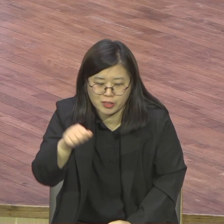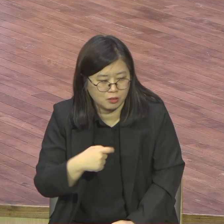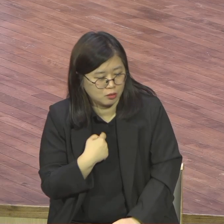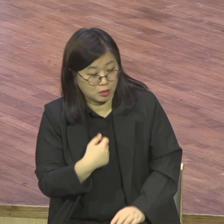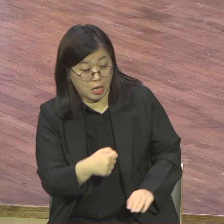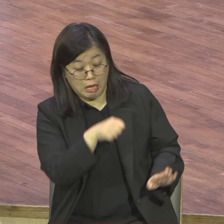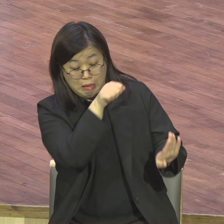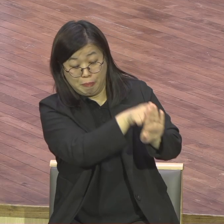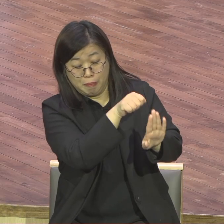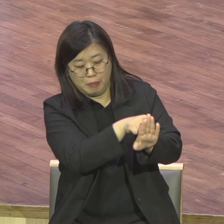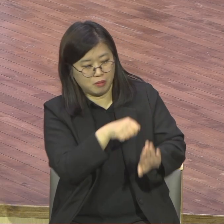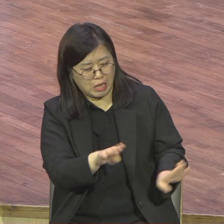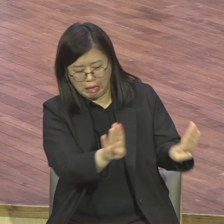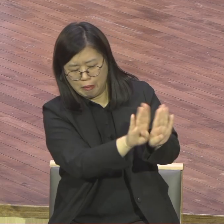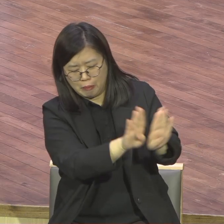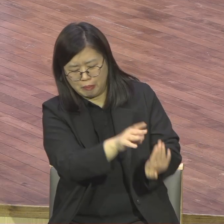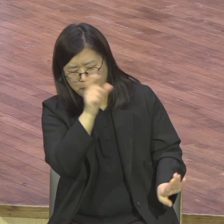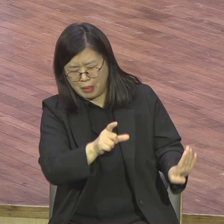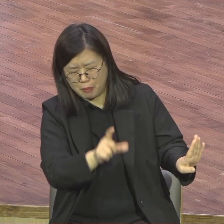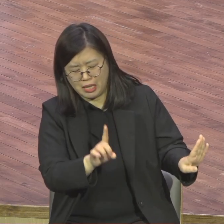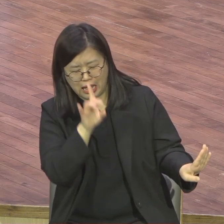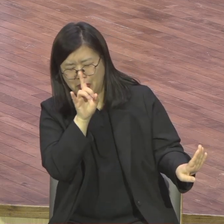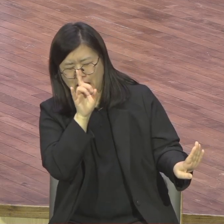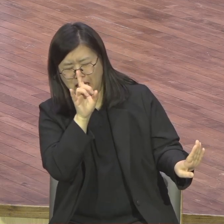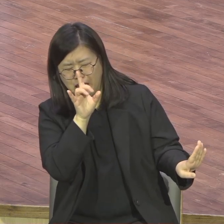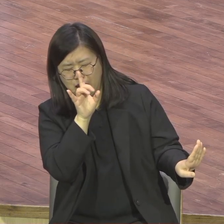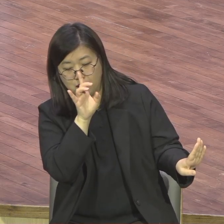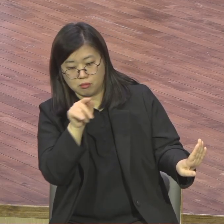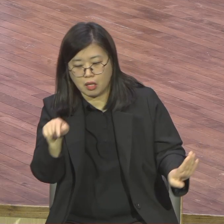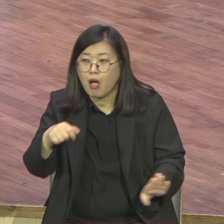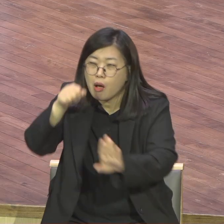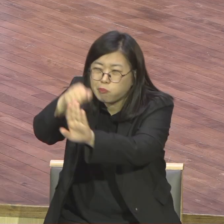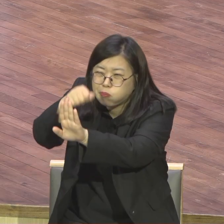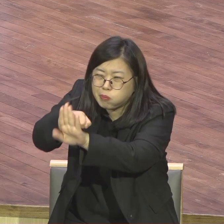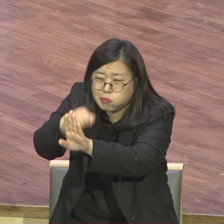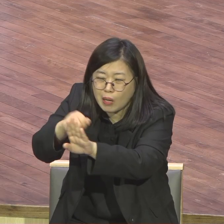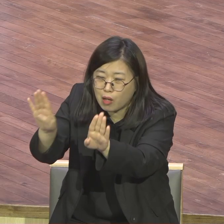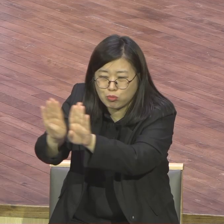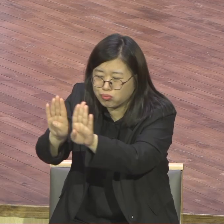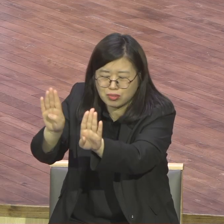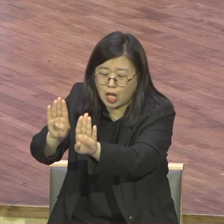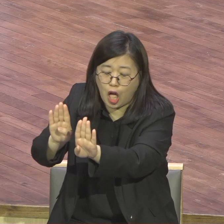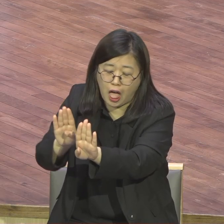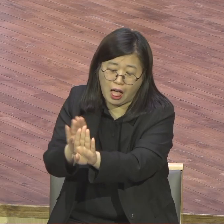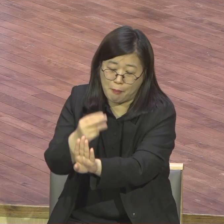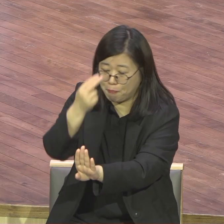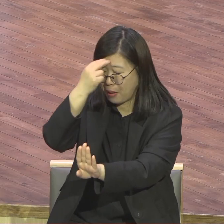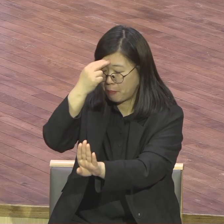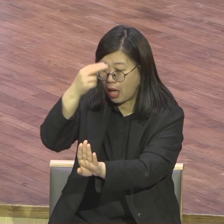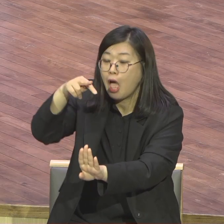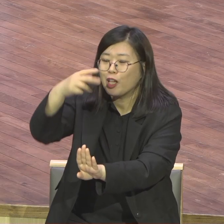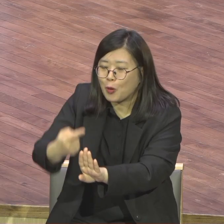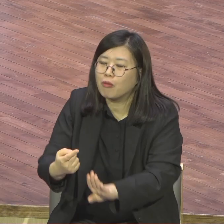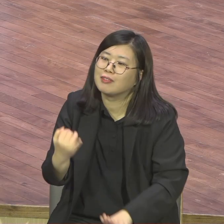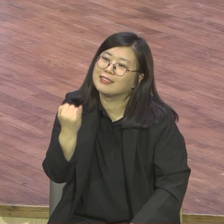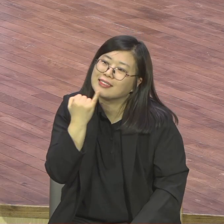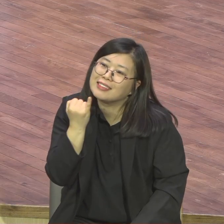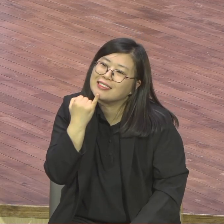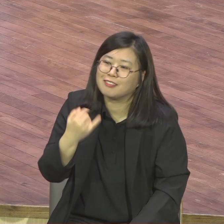쉽죠 막 그렇게 막 거절당하고 앞에 문전박대 당하고 그렇게 당하면서도 끊임없이